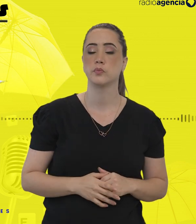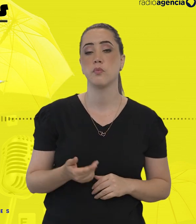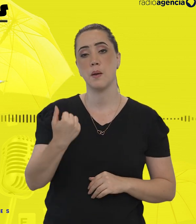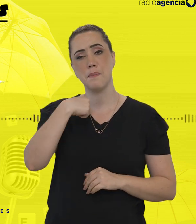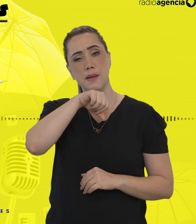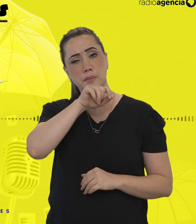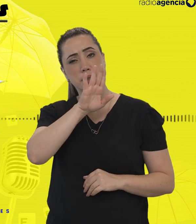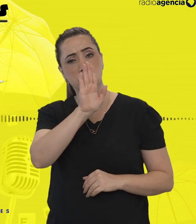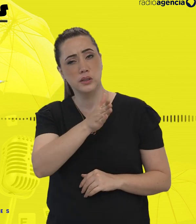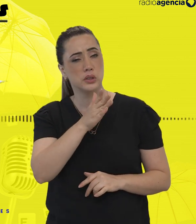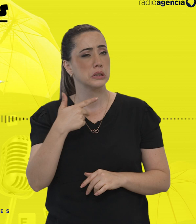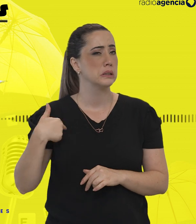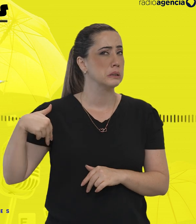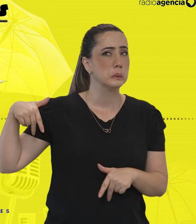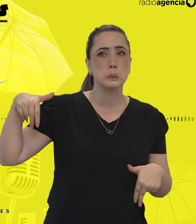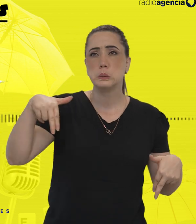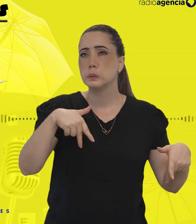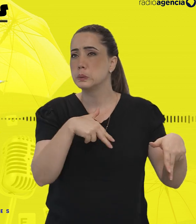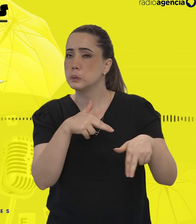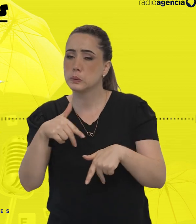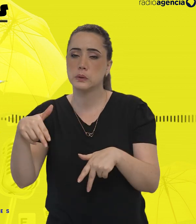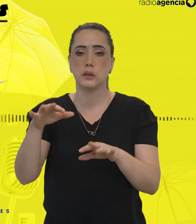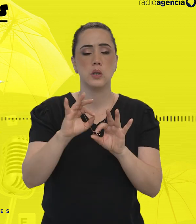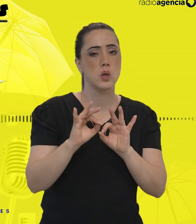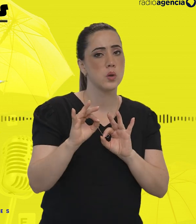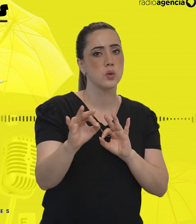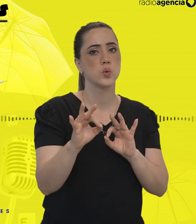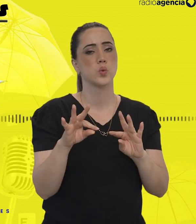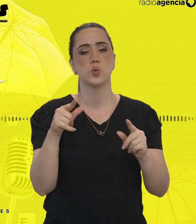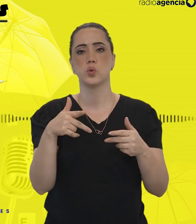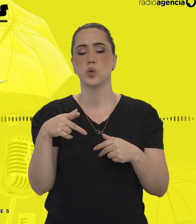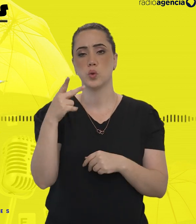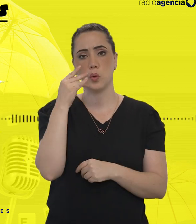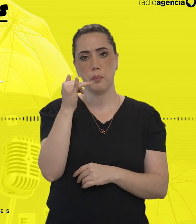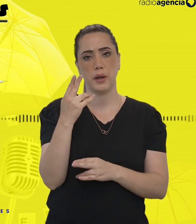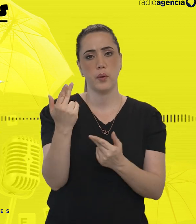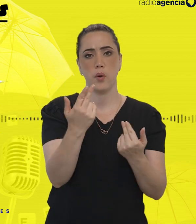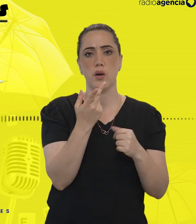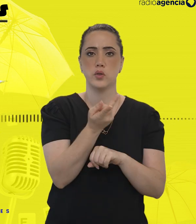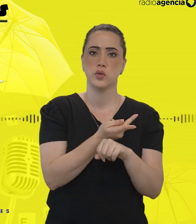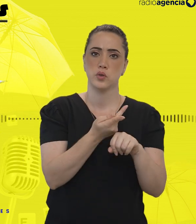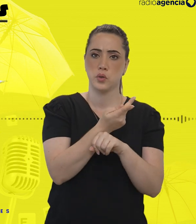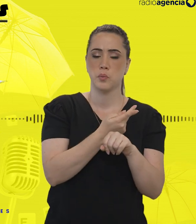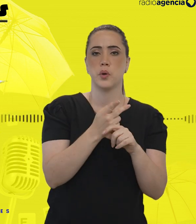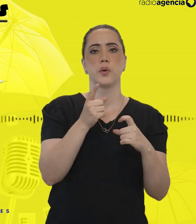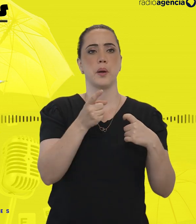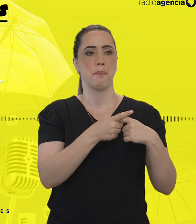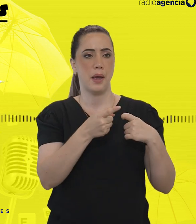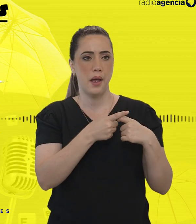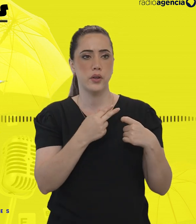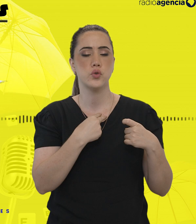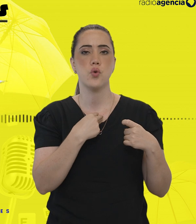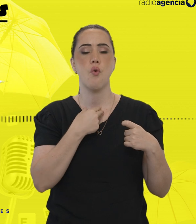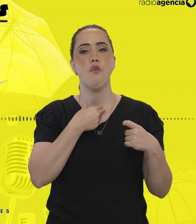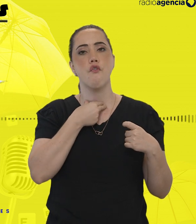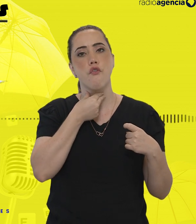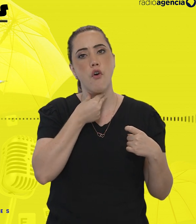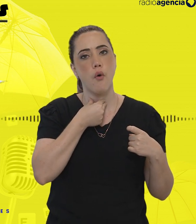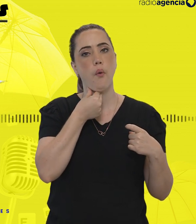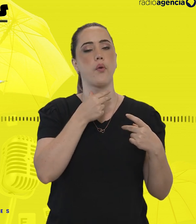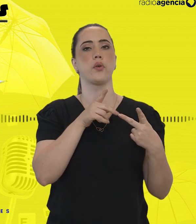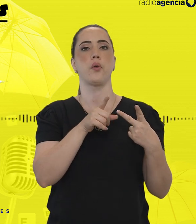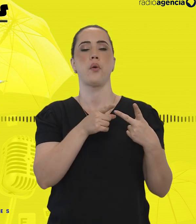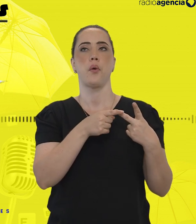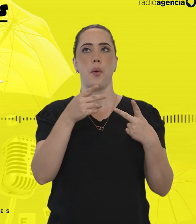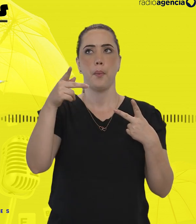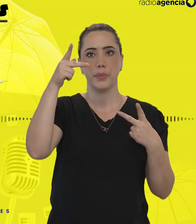já tinha percorrido aí um caminho gigantesco que todo pai percorre, de procurar neurologista, fonoaudióloga, psicóloga,